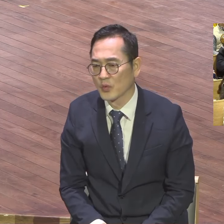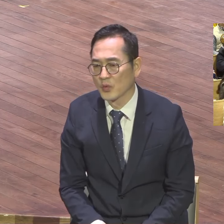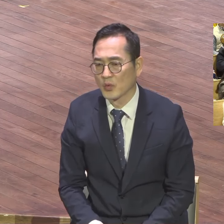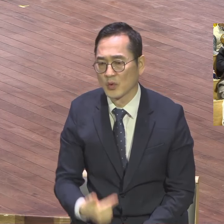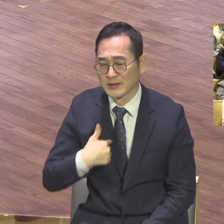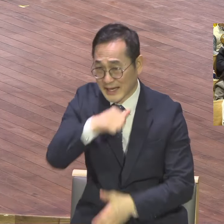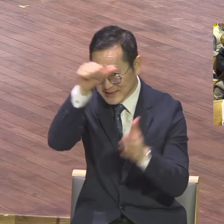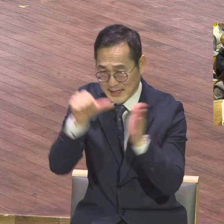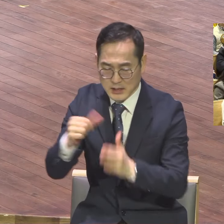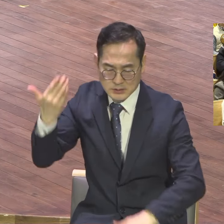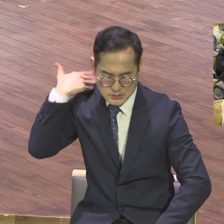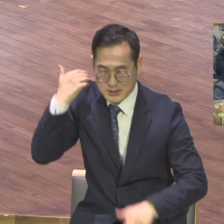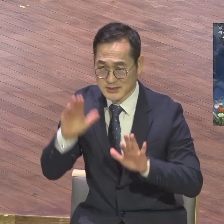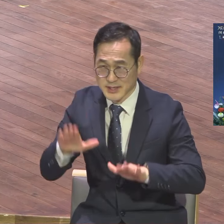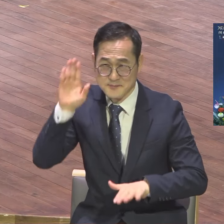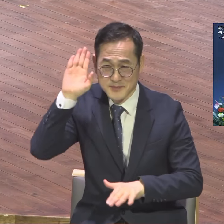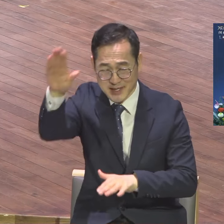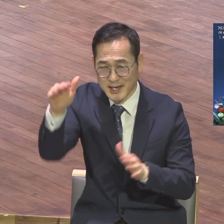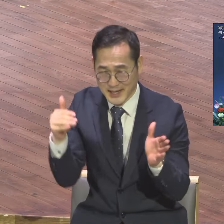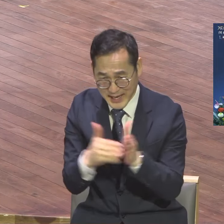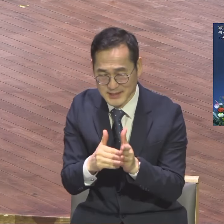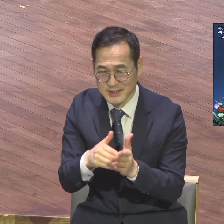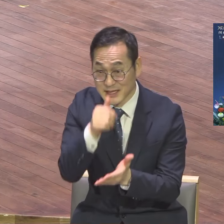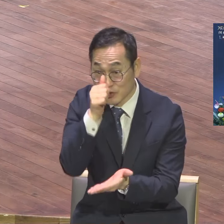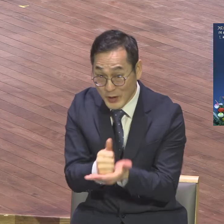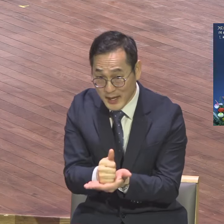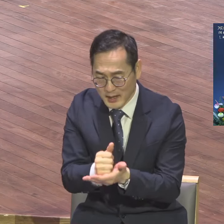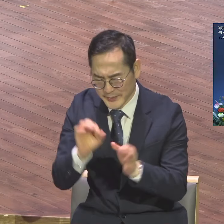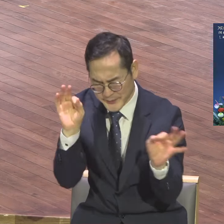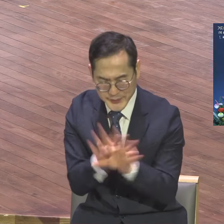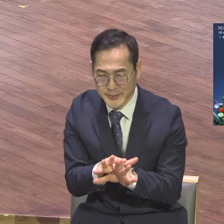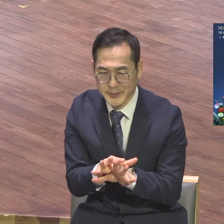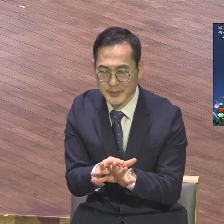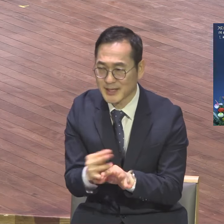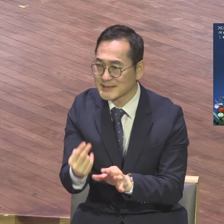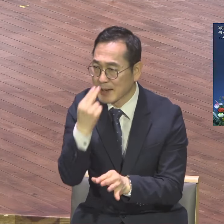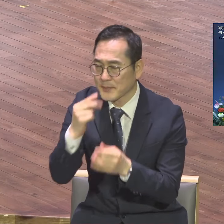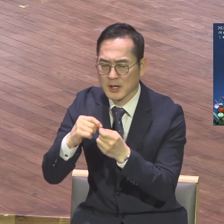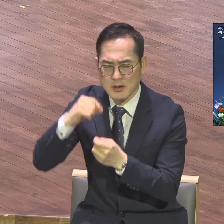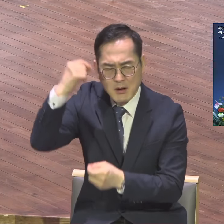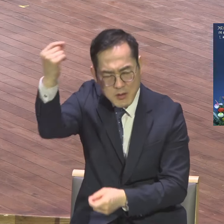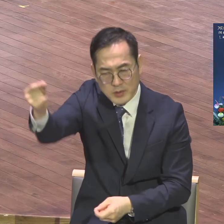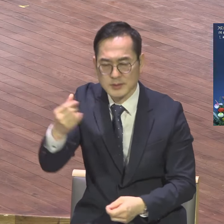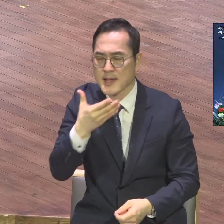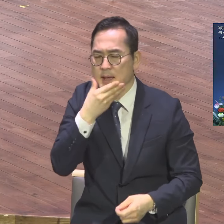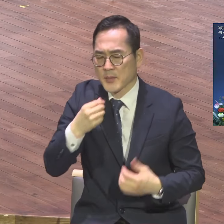완벽하게 해결해주는 이 생명은 한 번 주어지만 영원토록 변함없다.